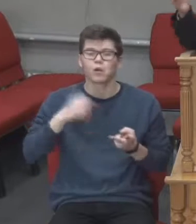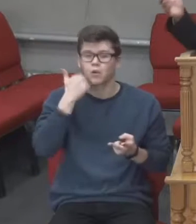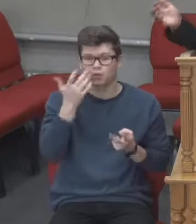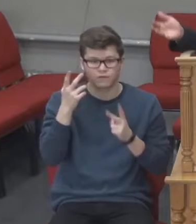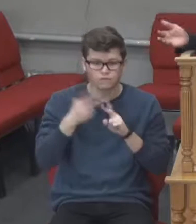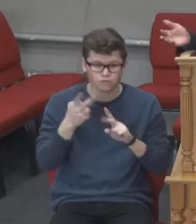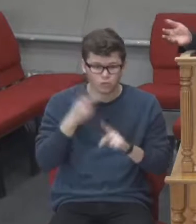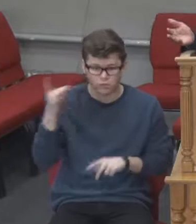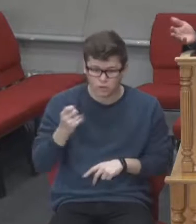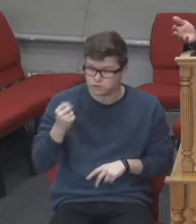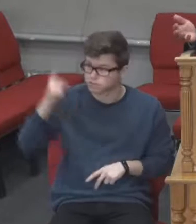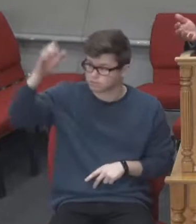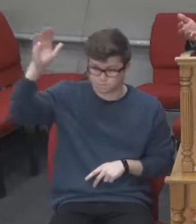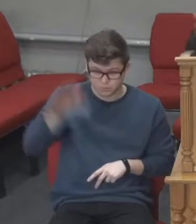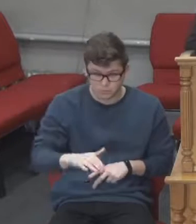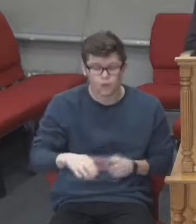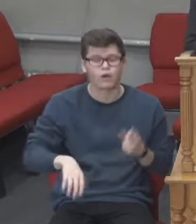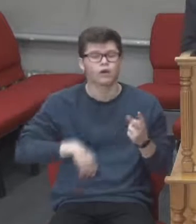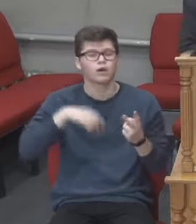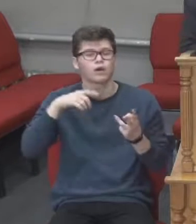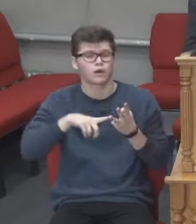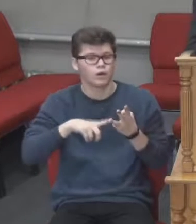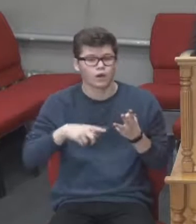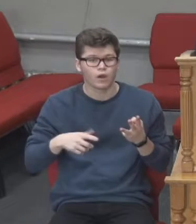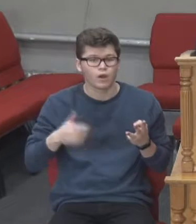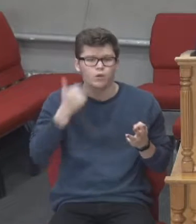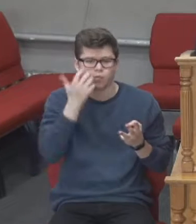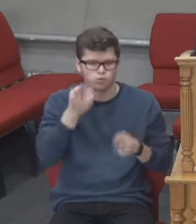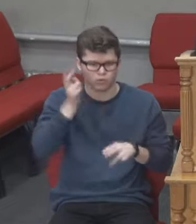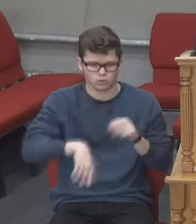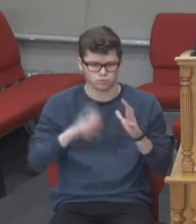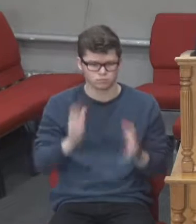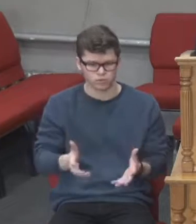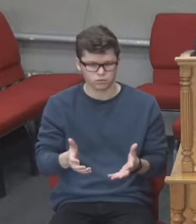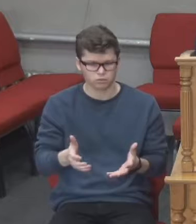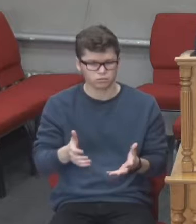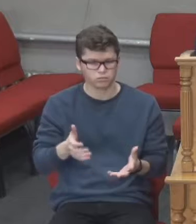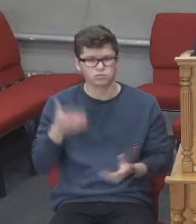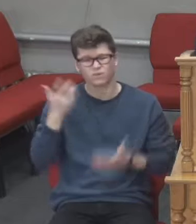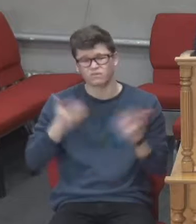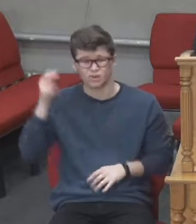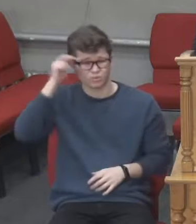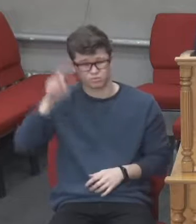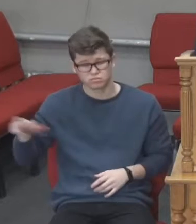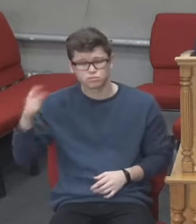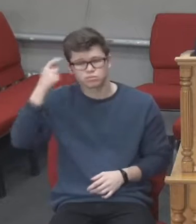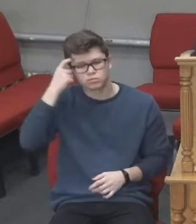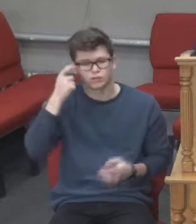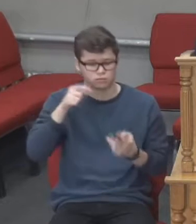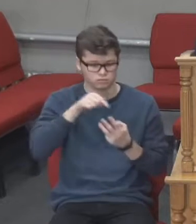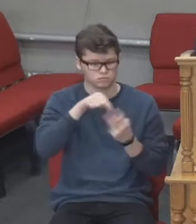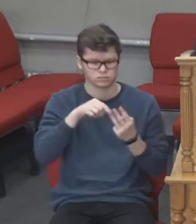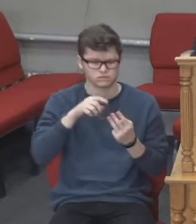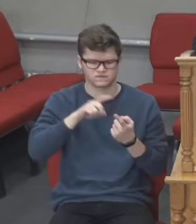Коли буде кінець світу? Мені здається, учні всі ці події, вони зв'язували в одну. Як зруйнується